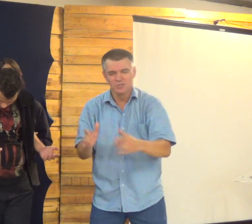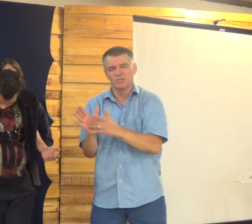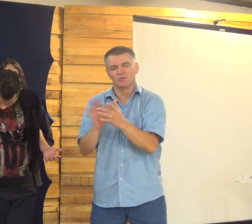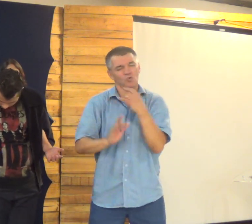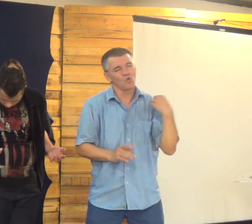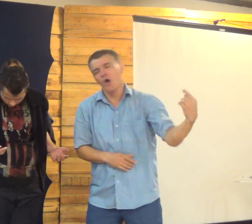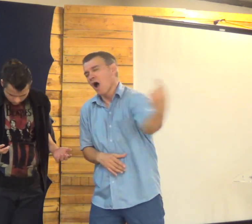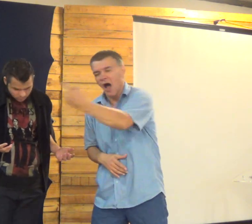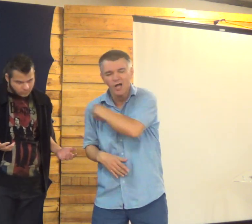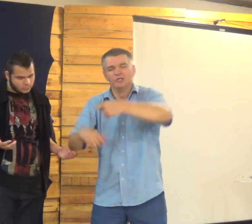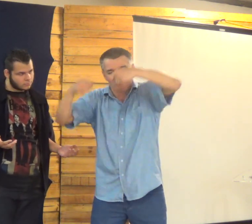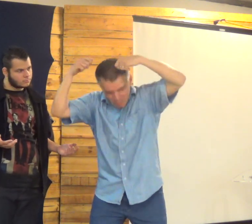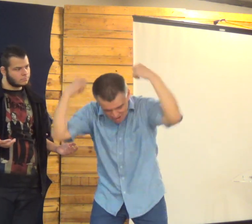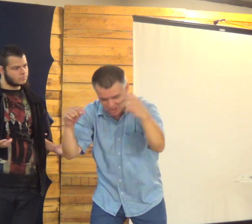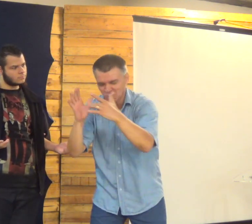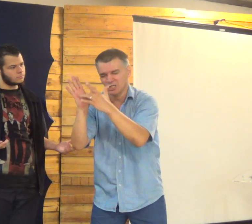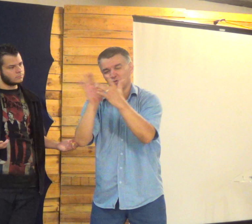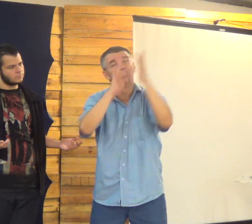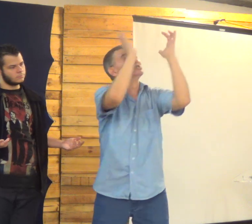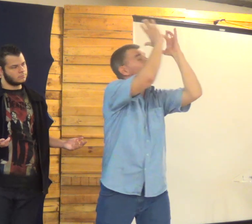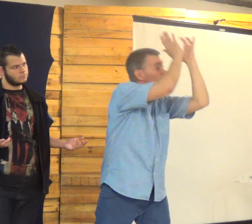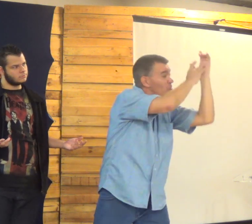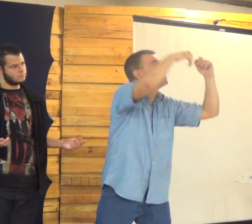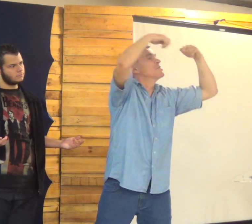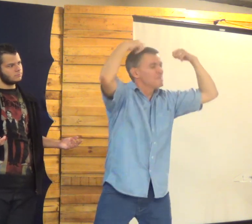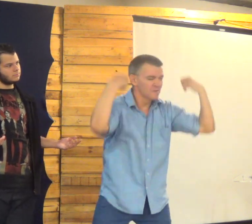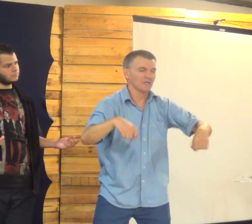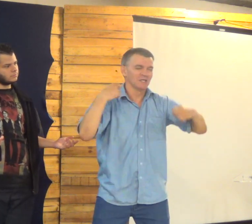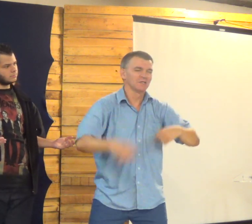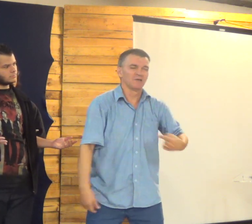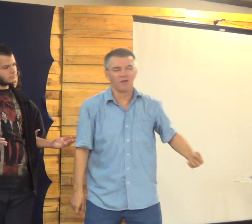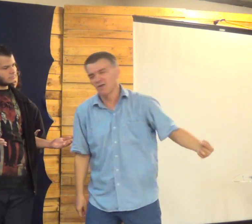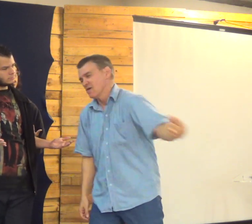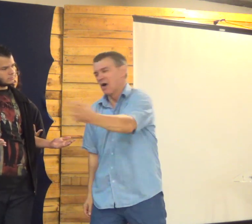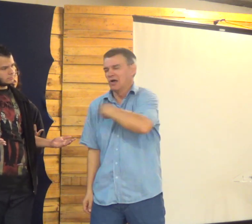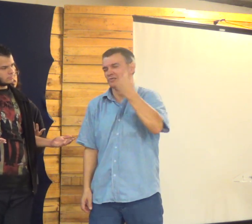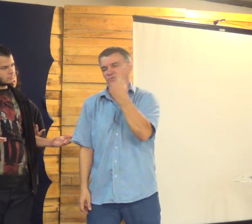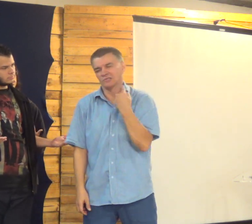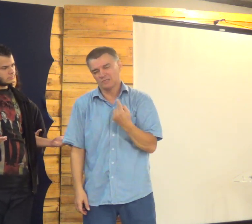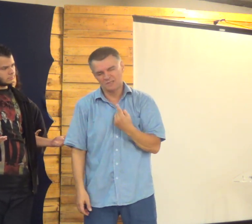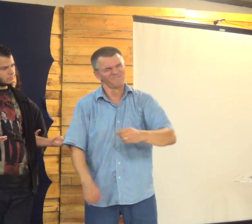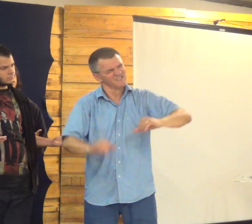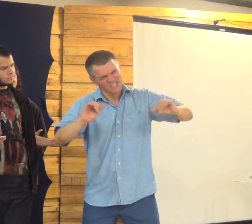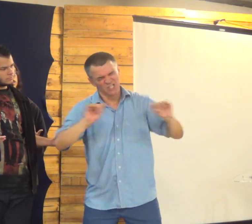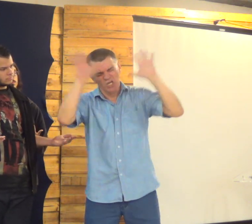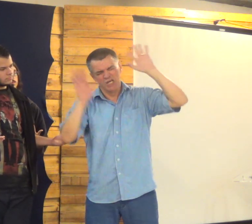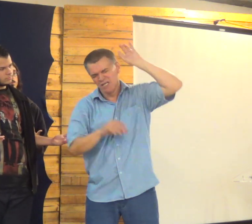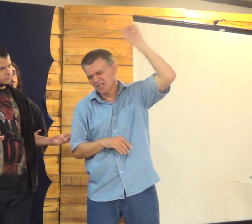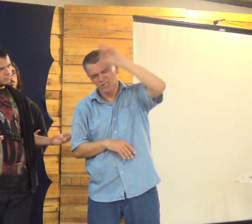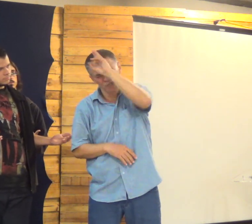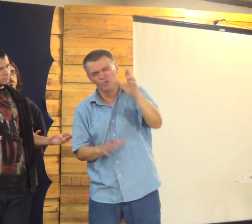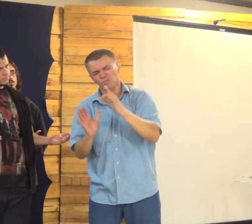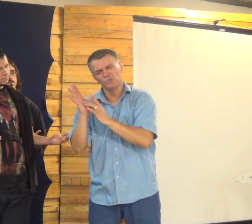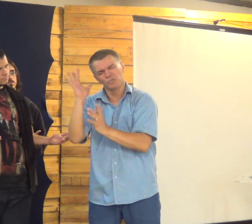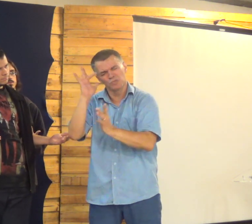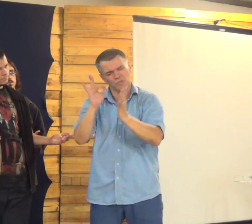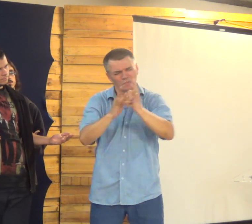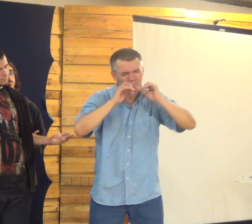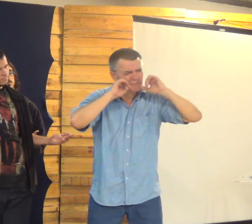precisar um dos outros Porque nós precisamos do Senhor, Deus E o Senhor precisa de nós também Um precisa do outro Glória ao